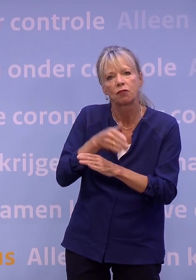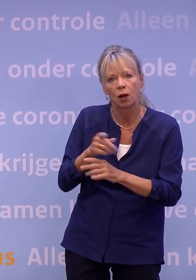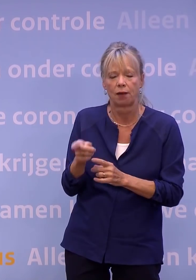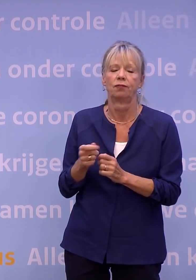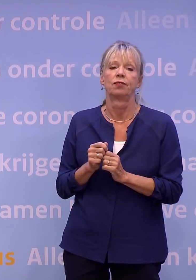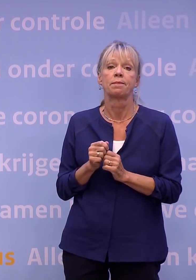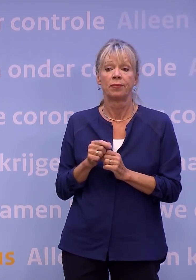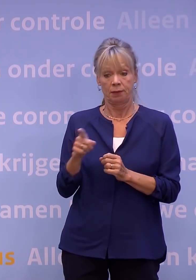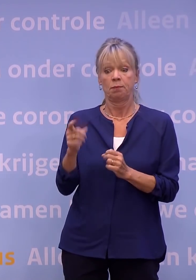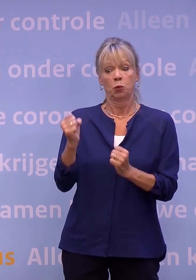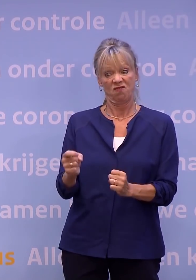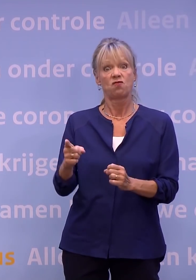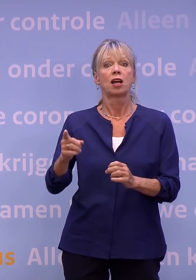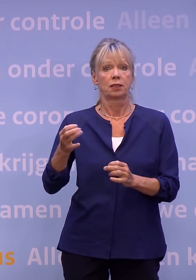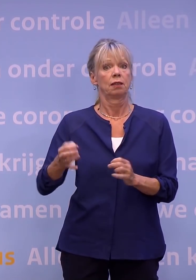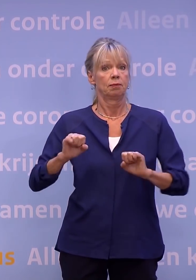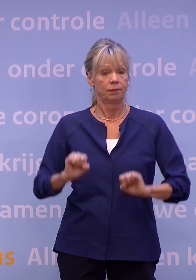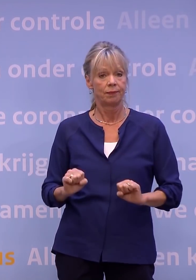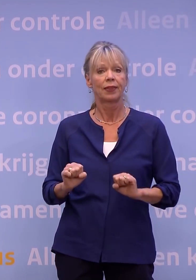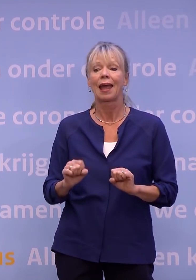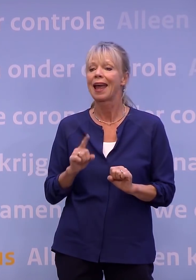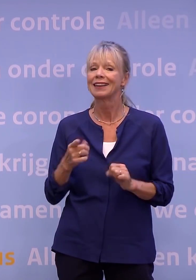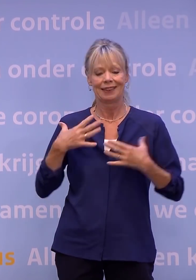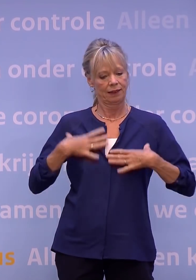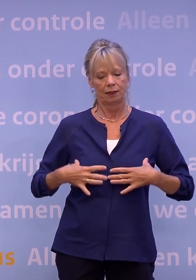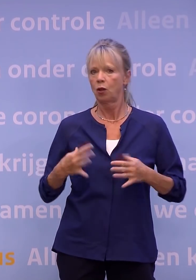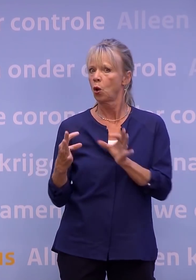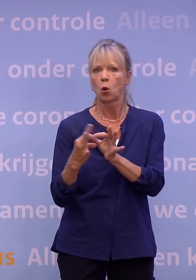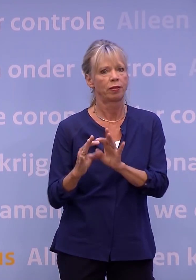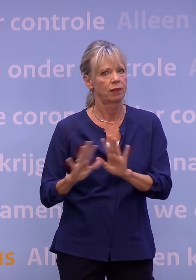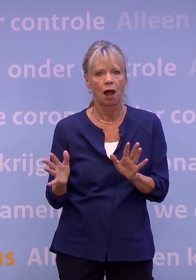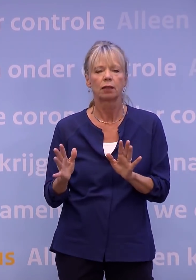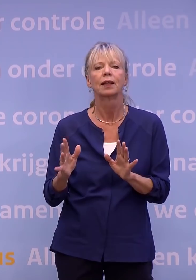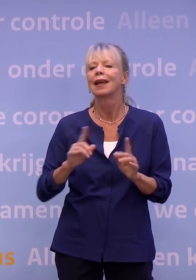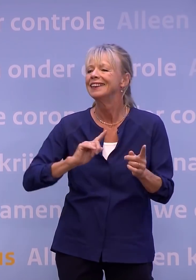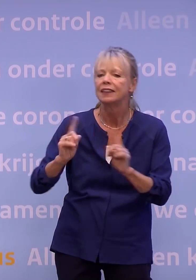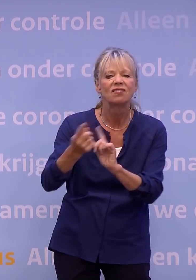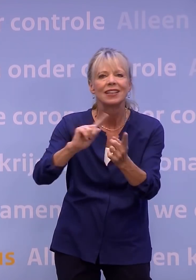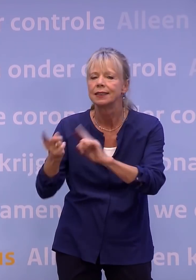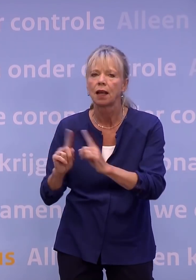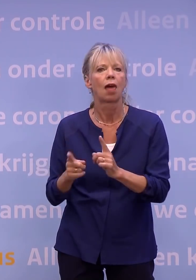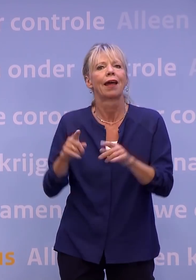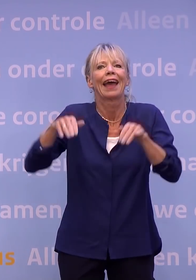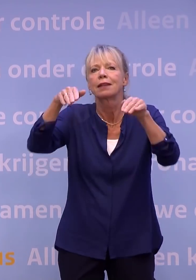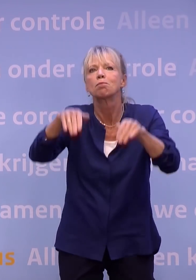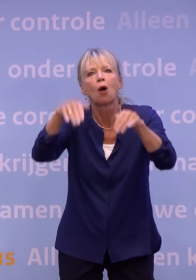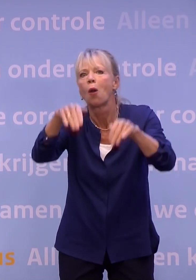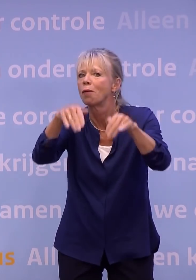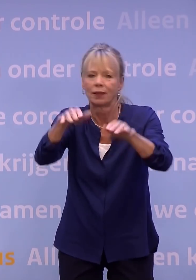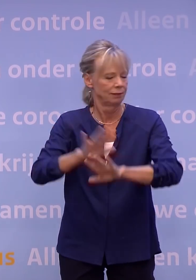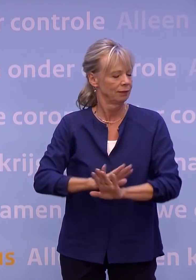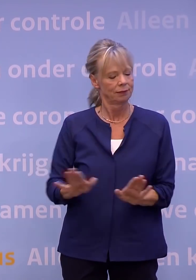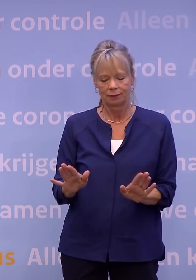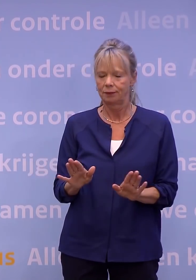fysiek contact. Dus niet van plek wisselen tussen de gangen, geen polonaises. En feliciteren